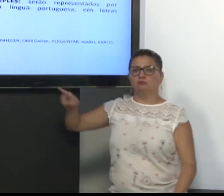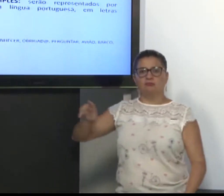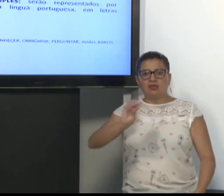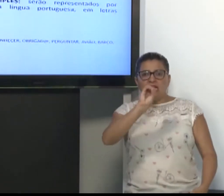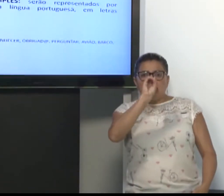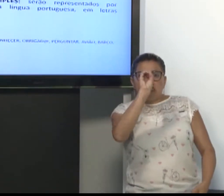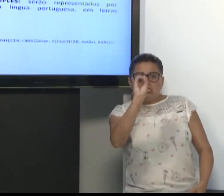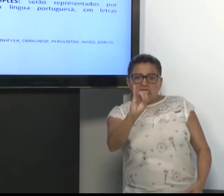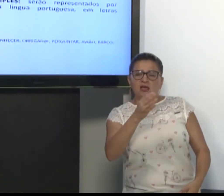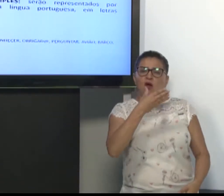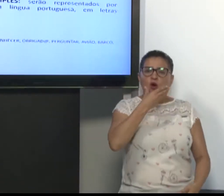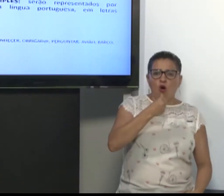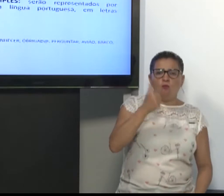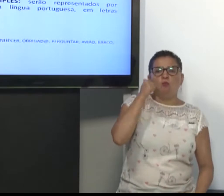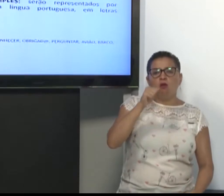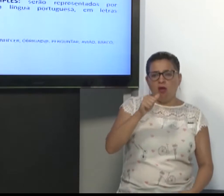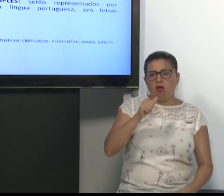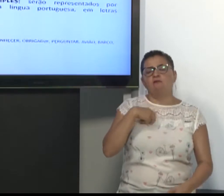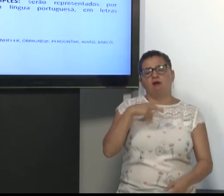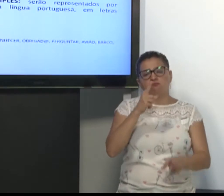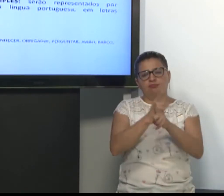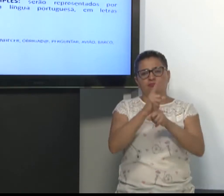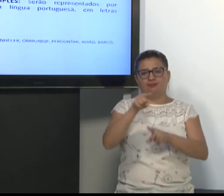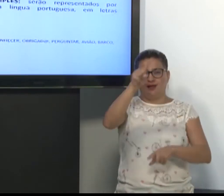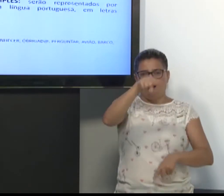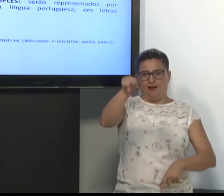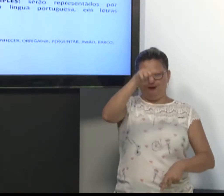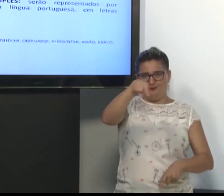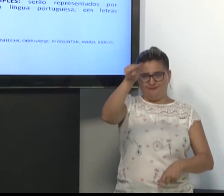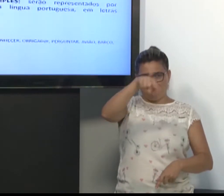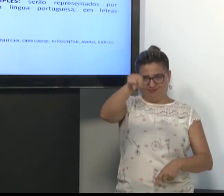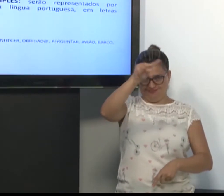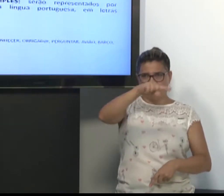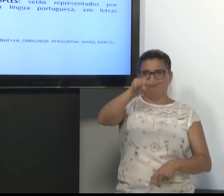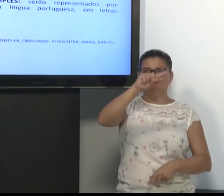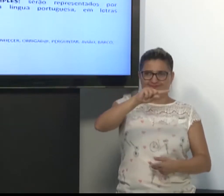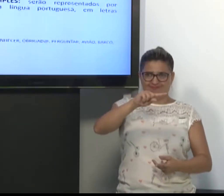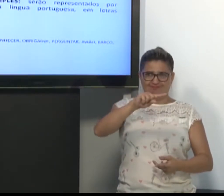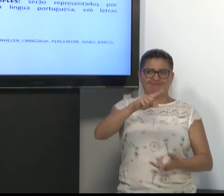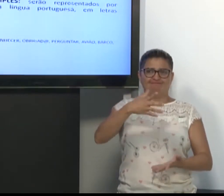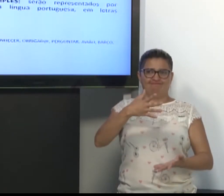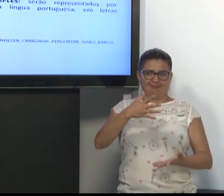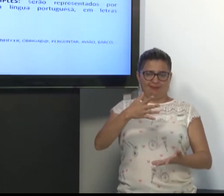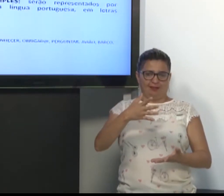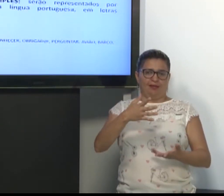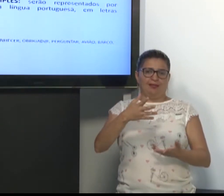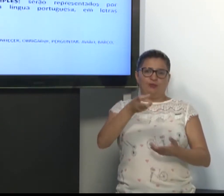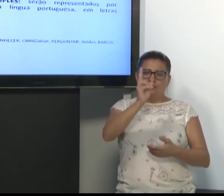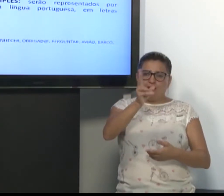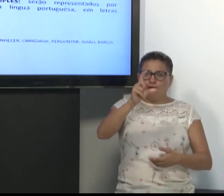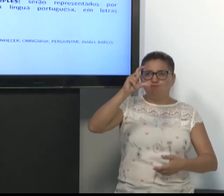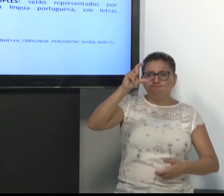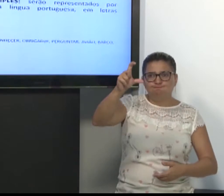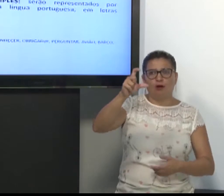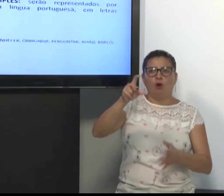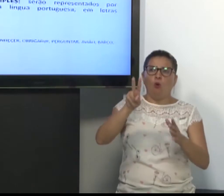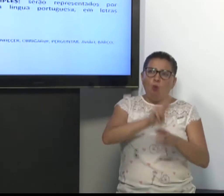Então, se tem gênero. Você vai encontrar o arroba no final da palavra. Então, se usa a letra